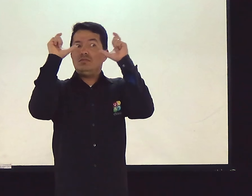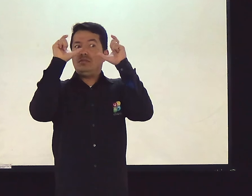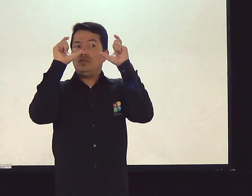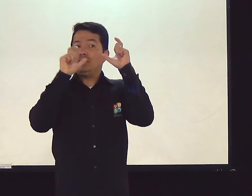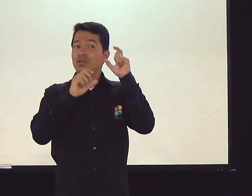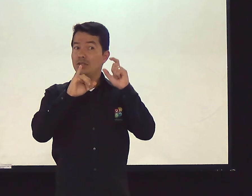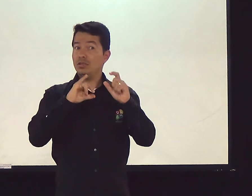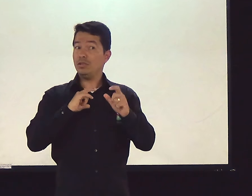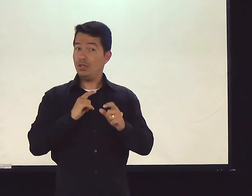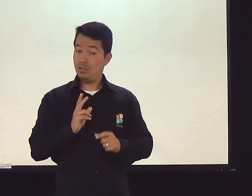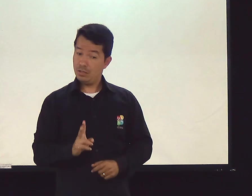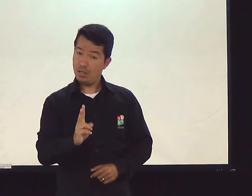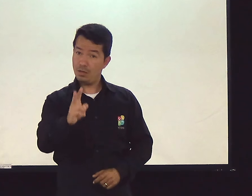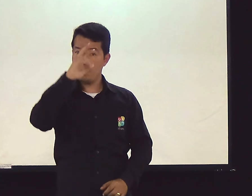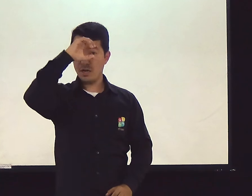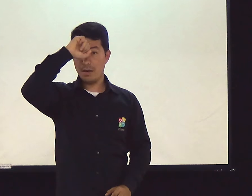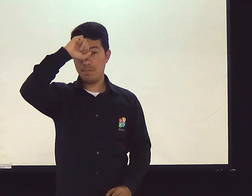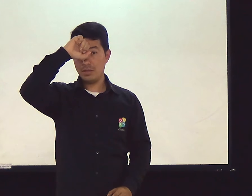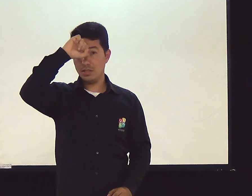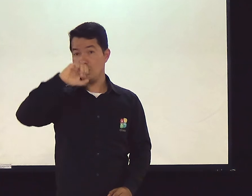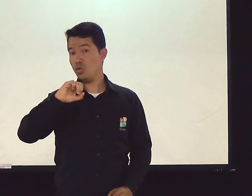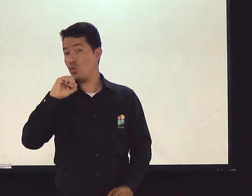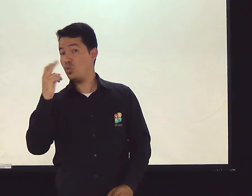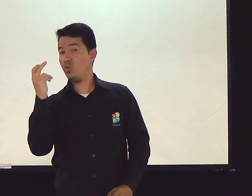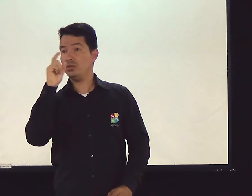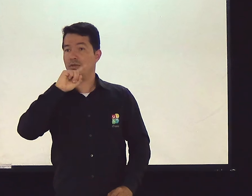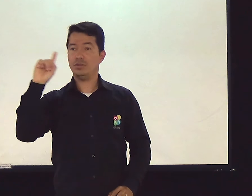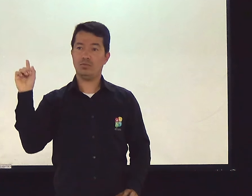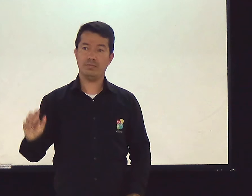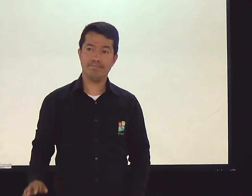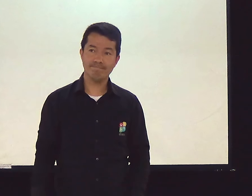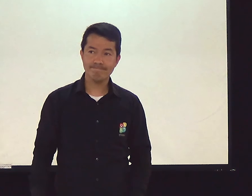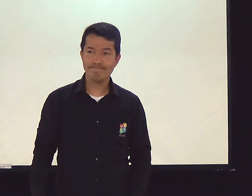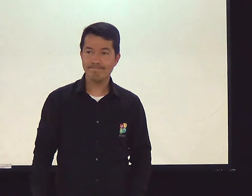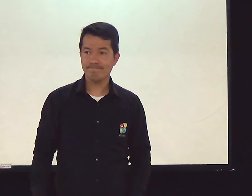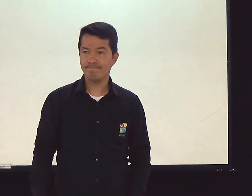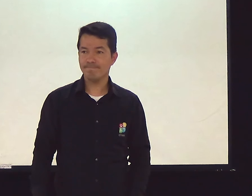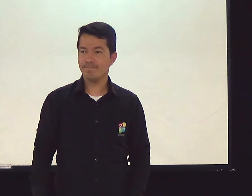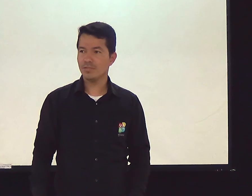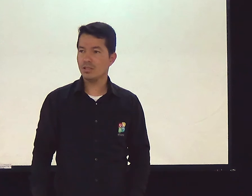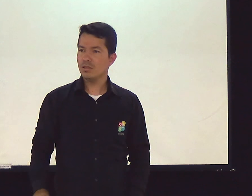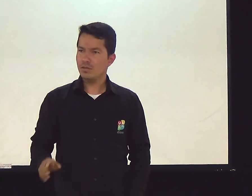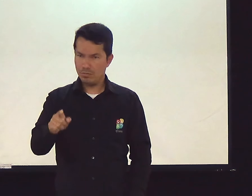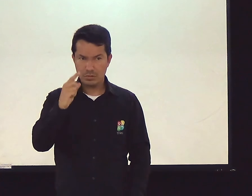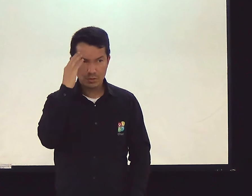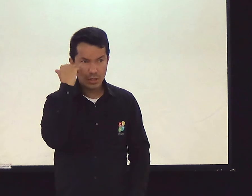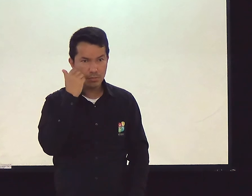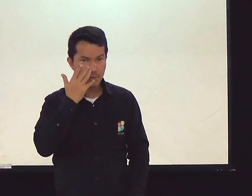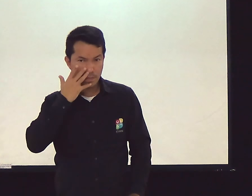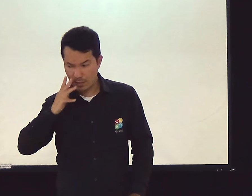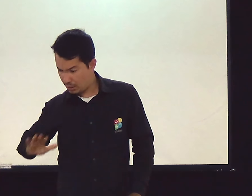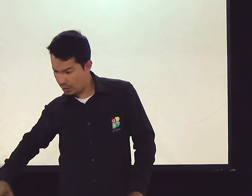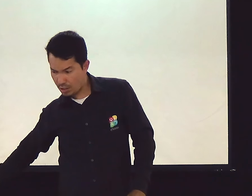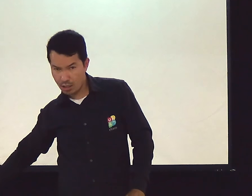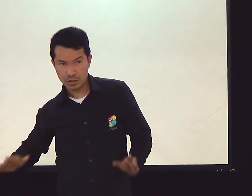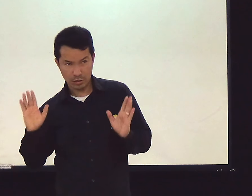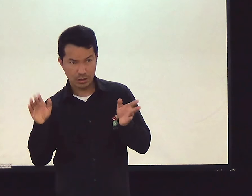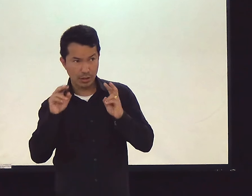Você precisa prestar atenção também. Você pode escolher continuar aprendendo ou não. Sabe